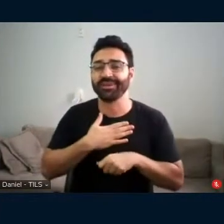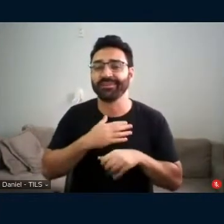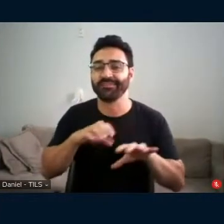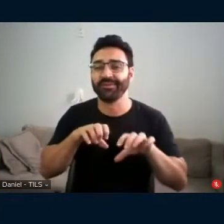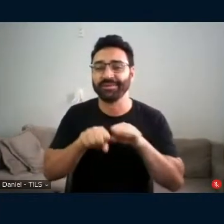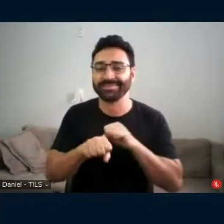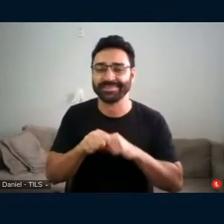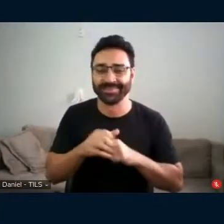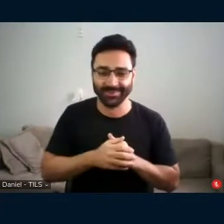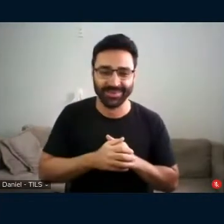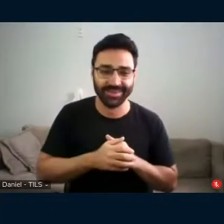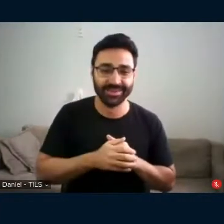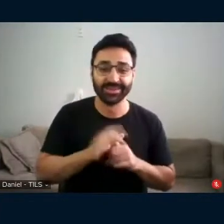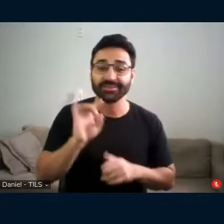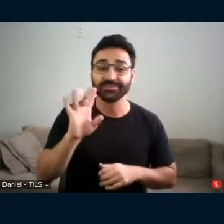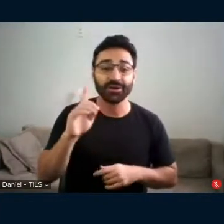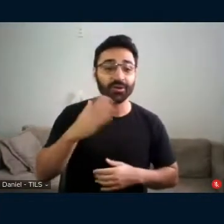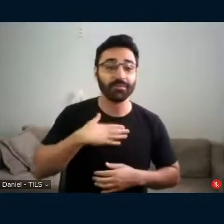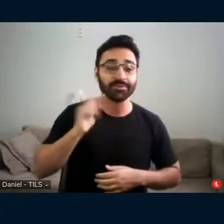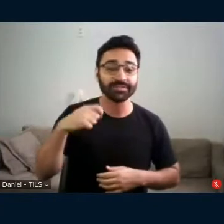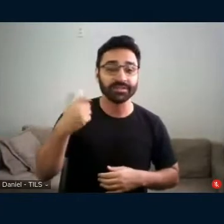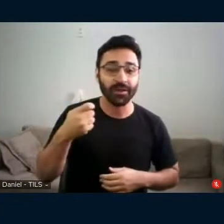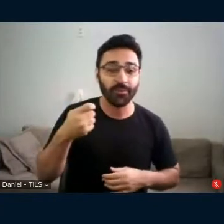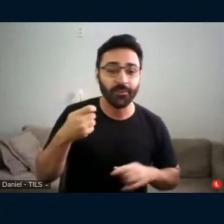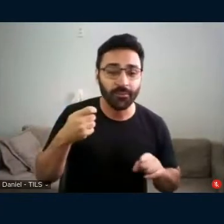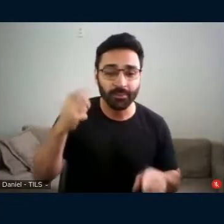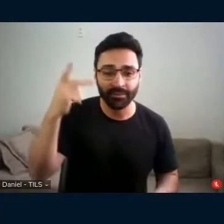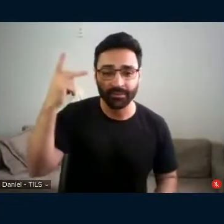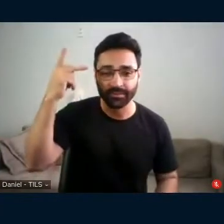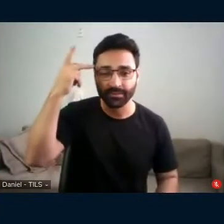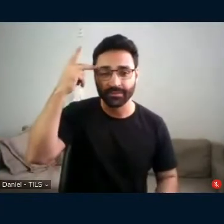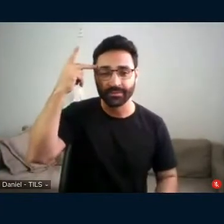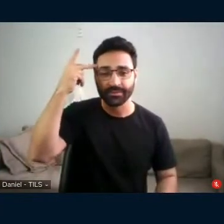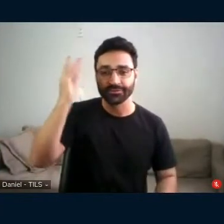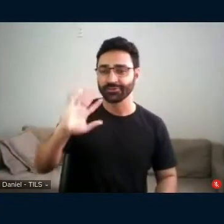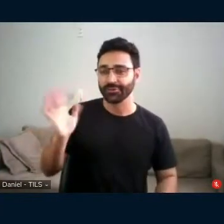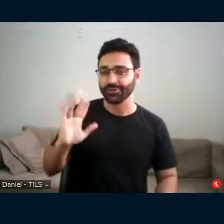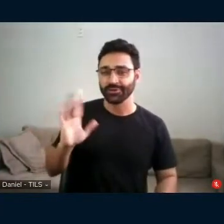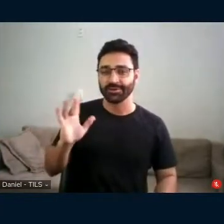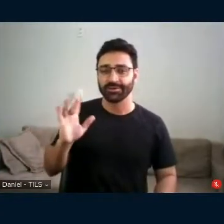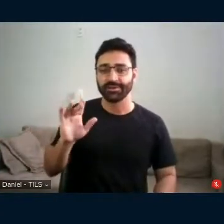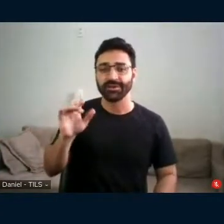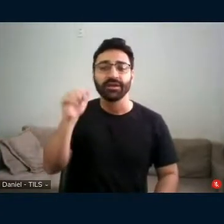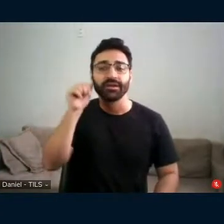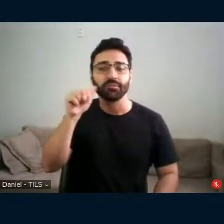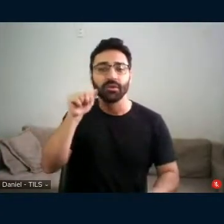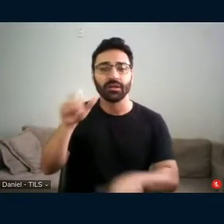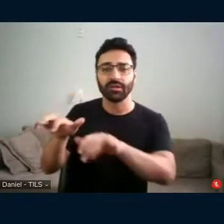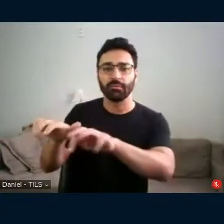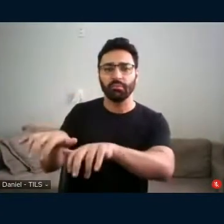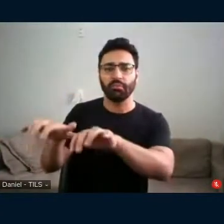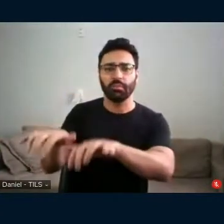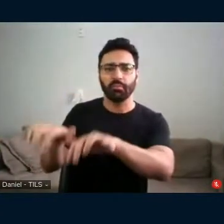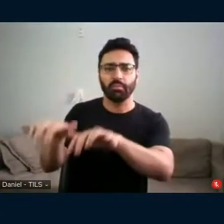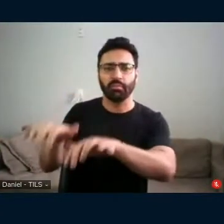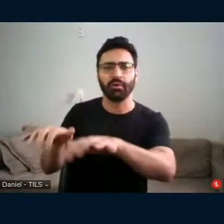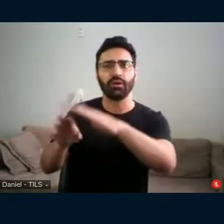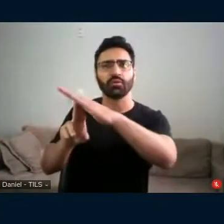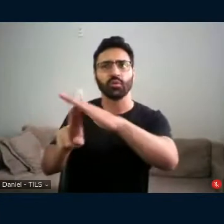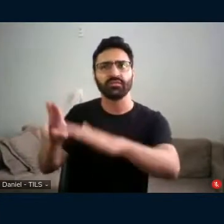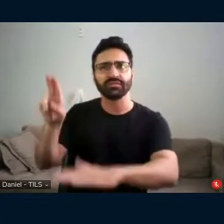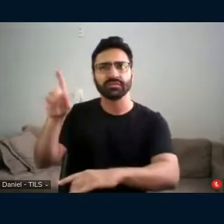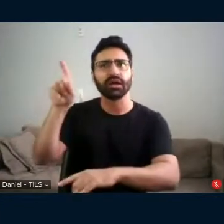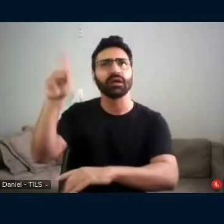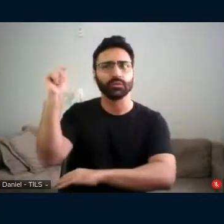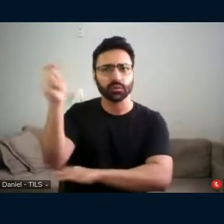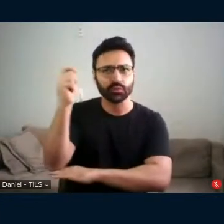processo, eu só sei falar o meu nome. E me foi gentilmente dado por uma pianista da Universidade Federal do Rio Grande do